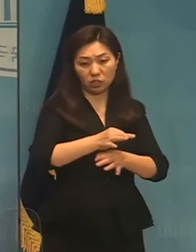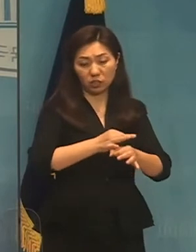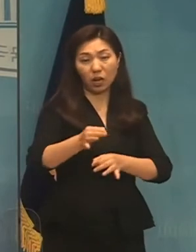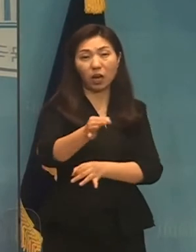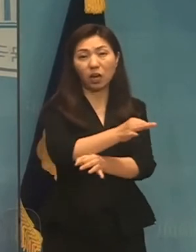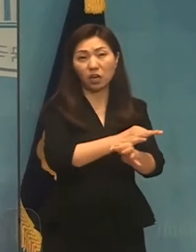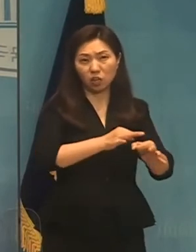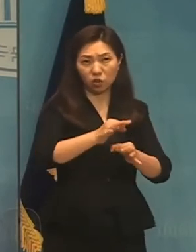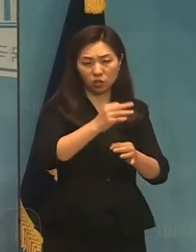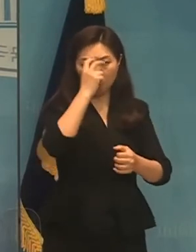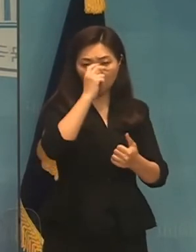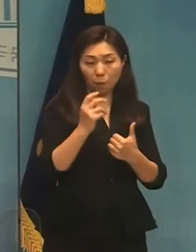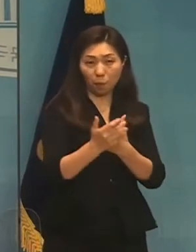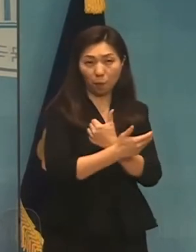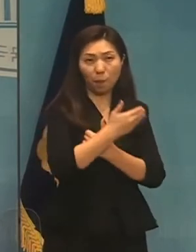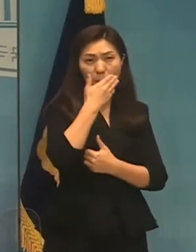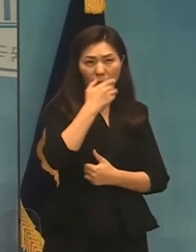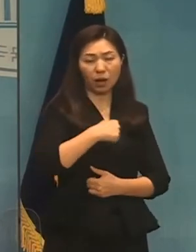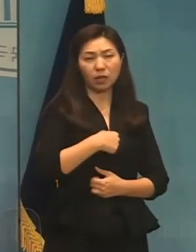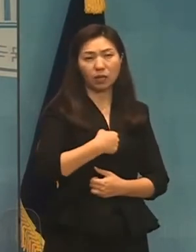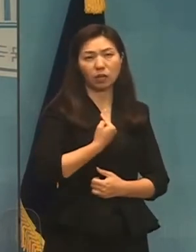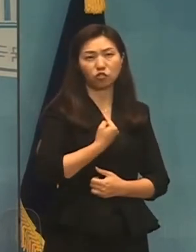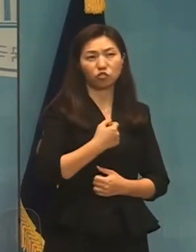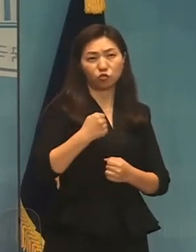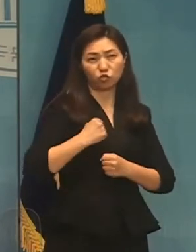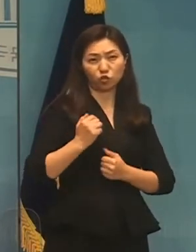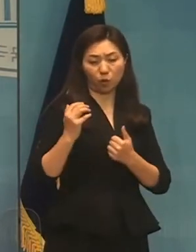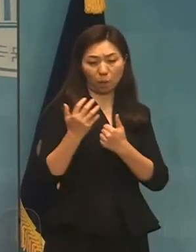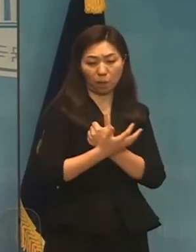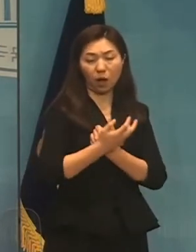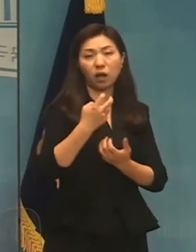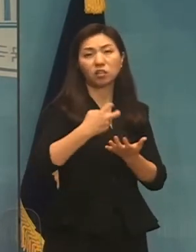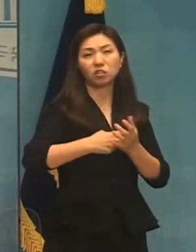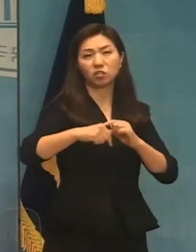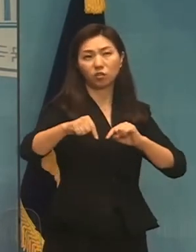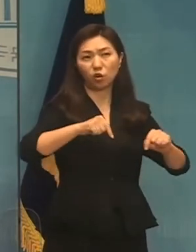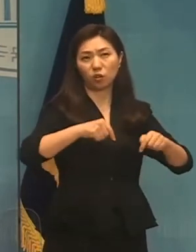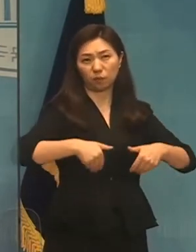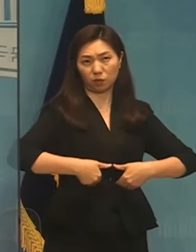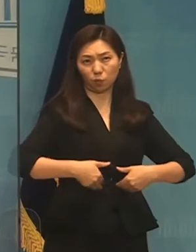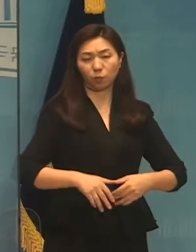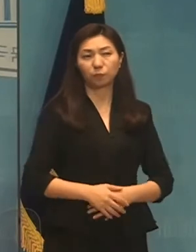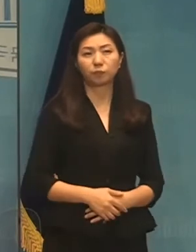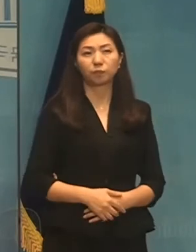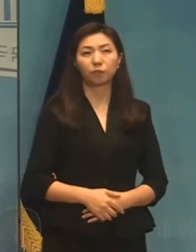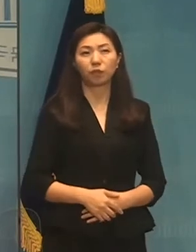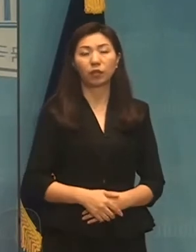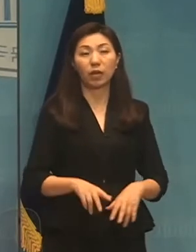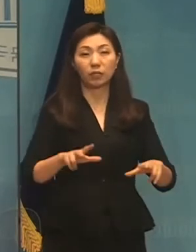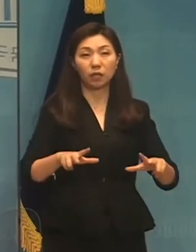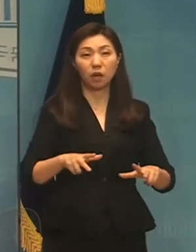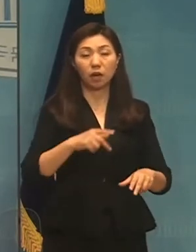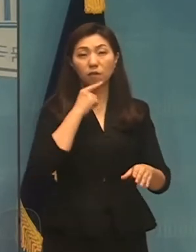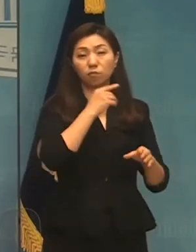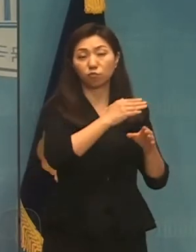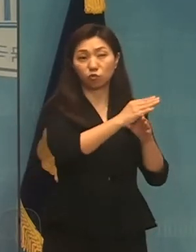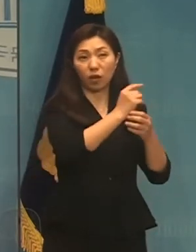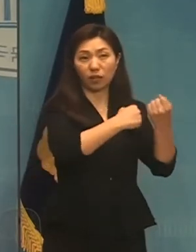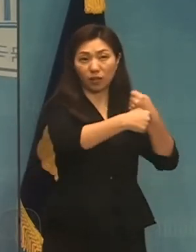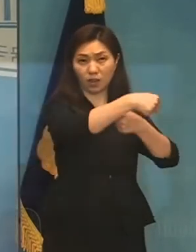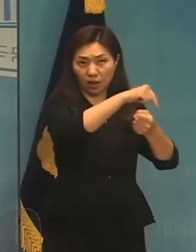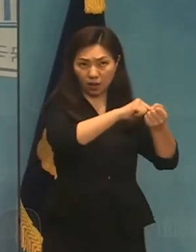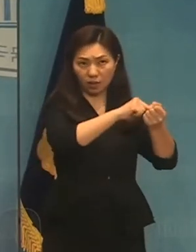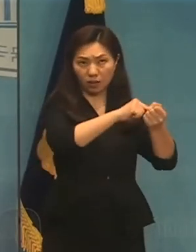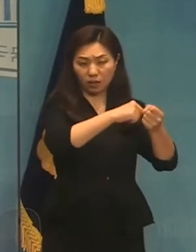자유북방 정책을 수립해야 합니다. 이제는 우리 국민들이 북한 핵과 북한 지도부의